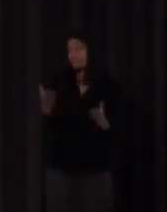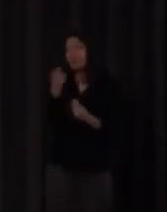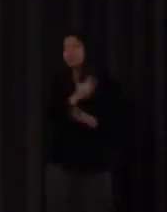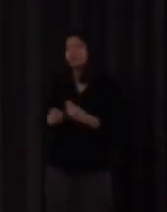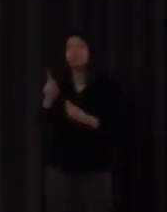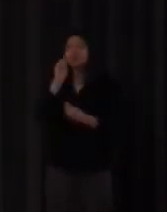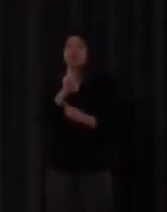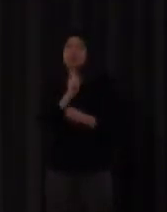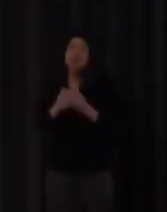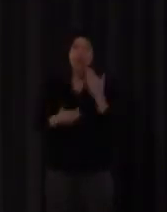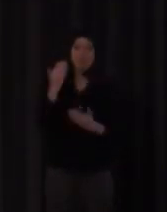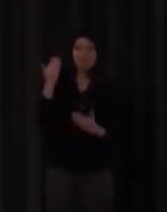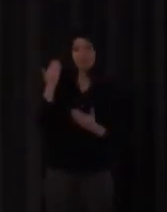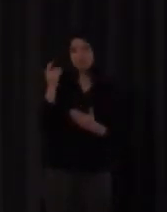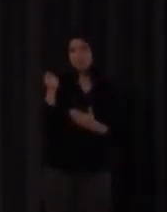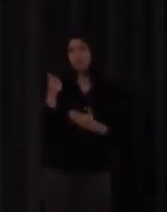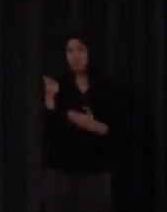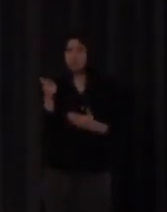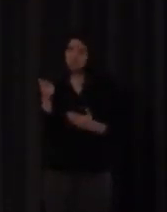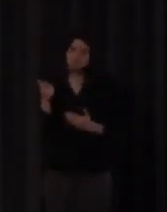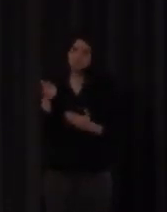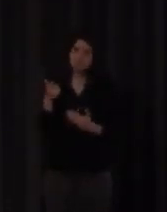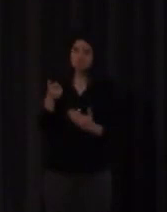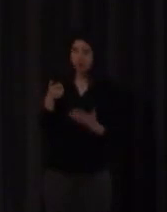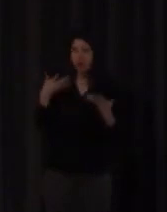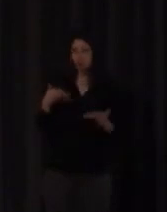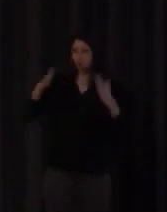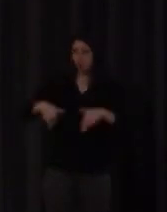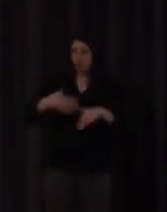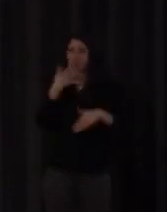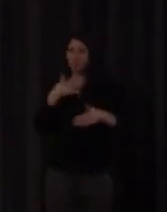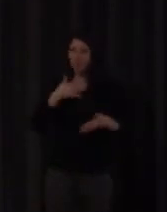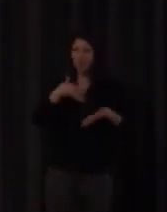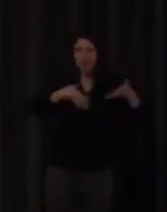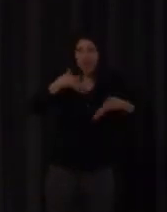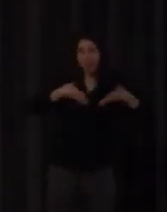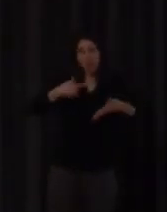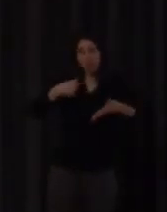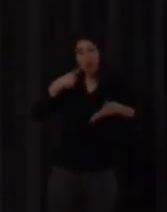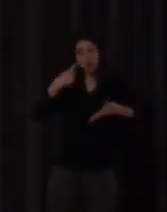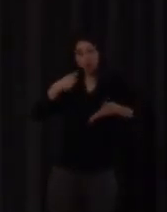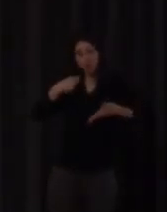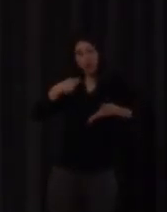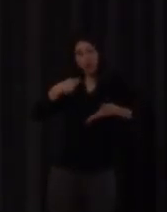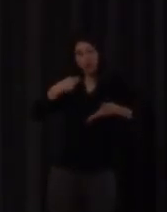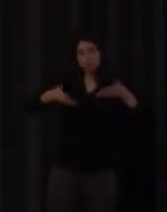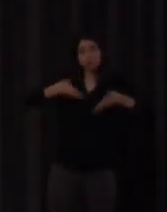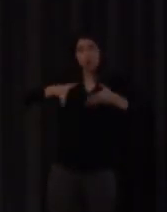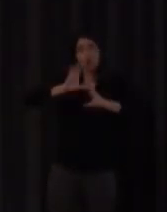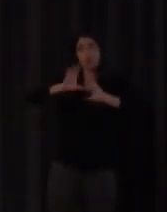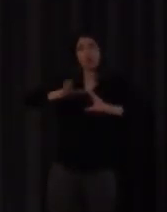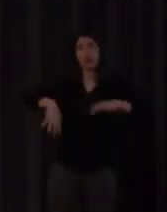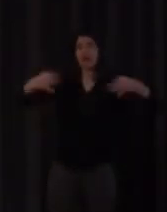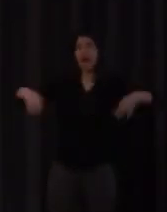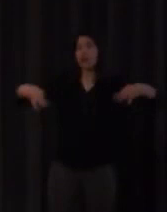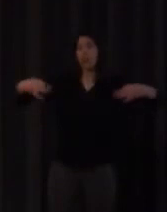principio son reacias a fijar por escrito una lengua con la que están acostumbrados a comunicarse de manera muy natural